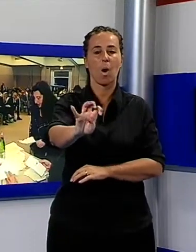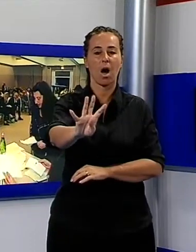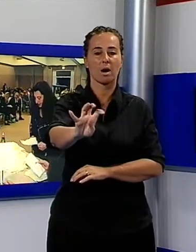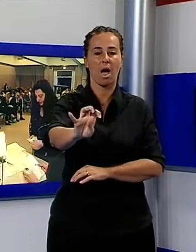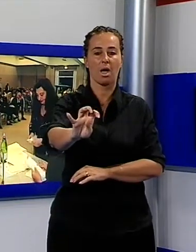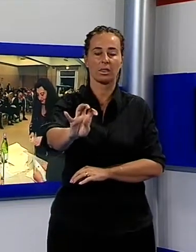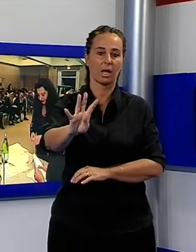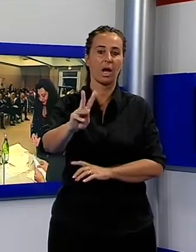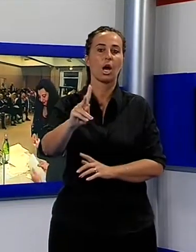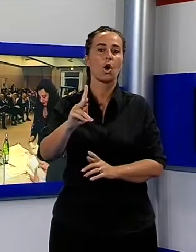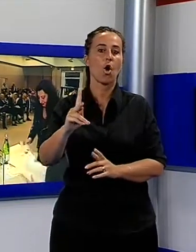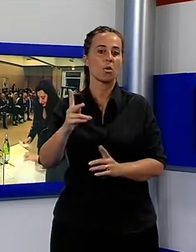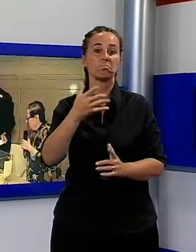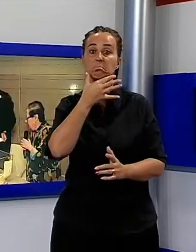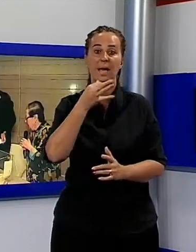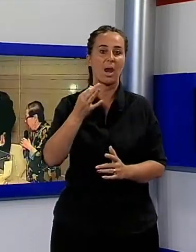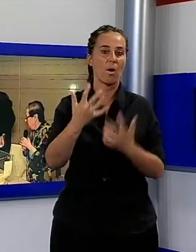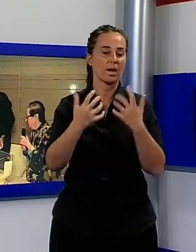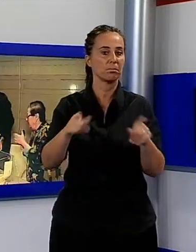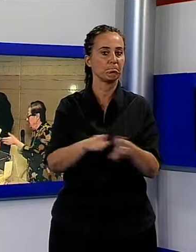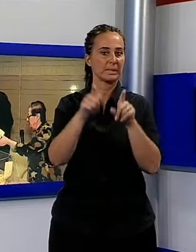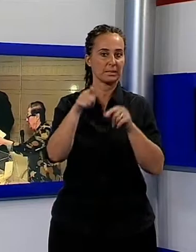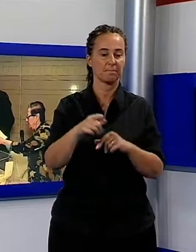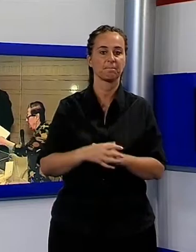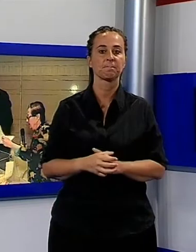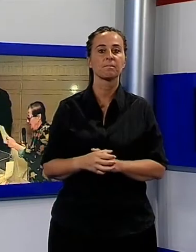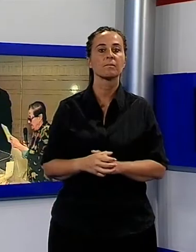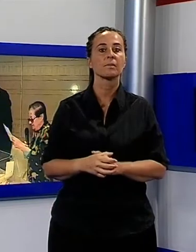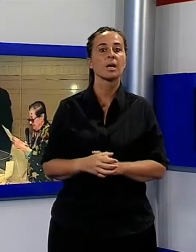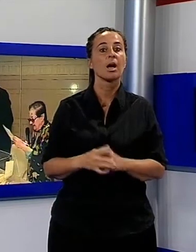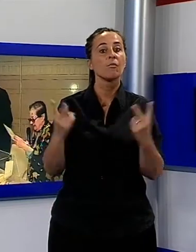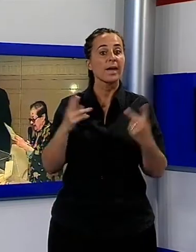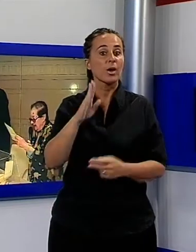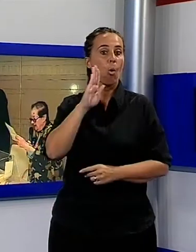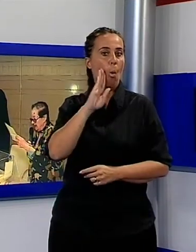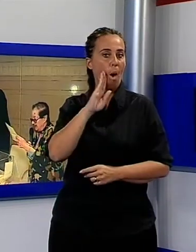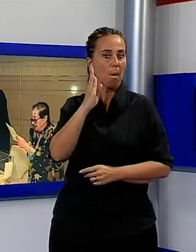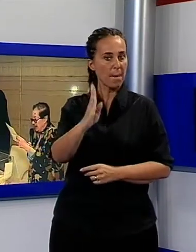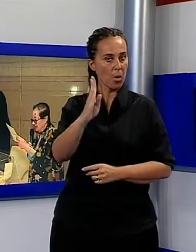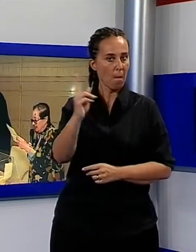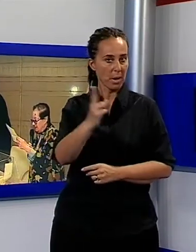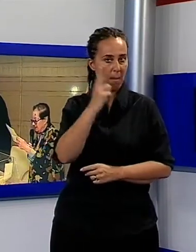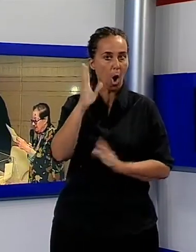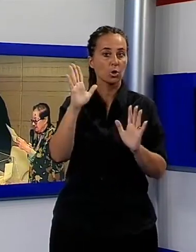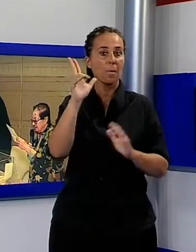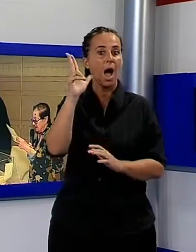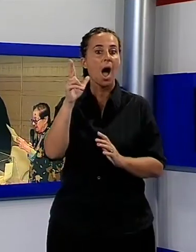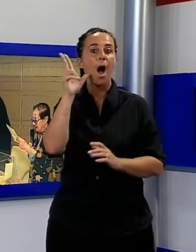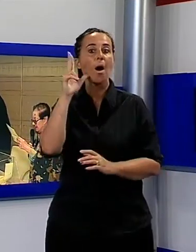accanto a quello di Francesco Belluomini. A proseguire il lavoro di Belluomini è la vedova Rosanna Lupi, presidente del premio. Continuerò